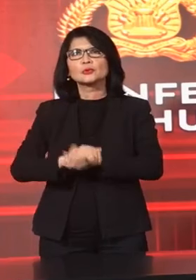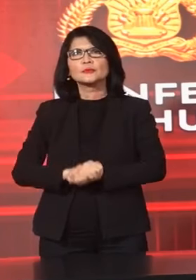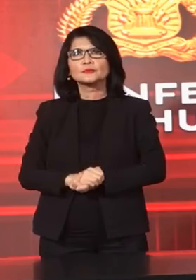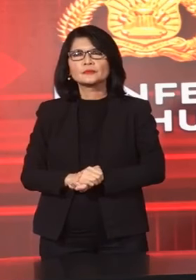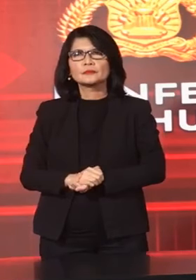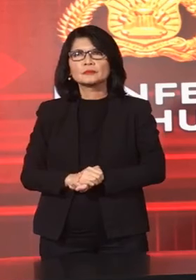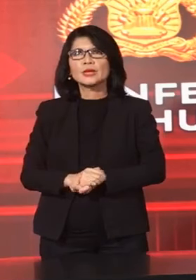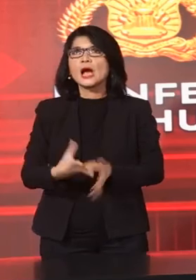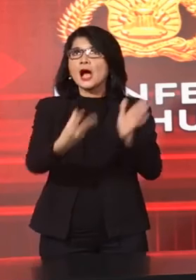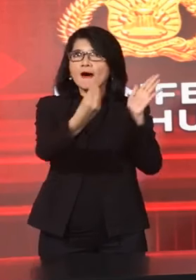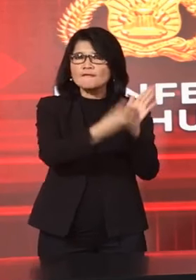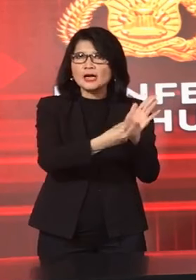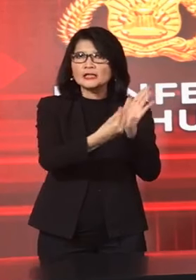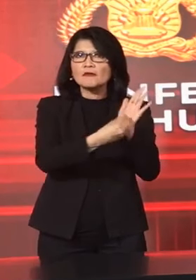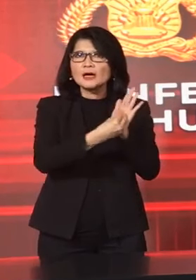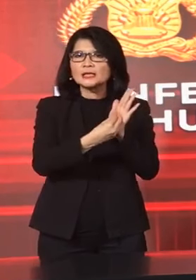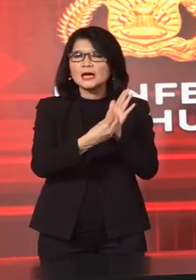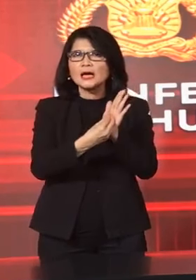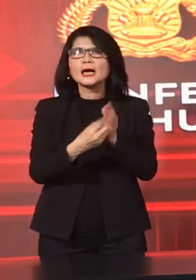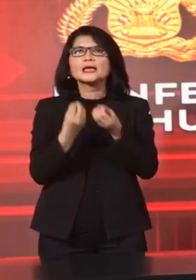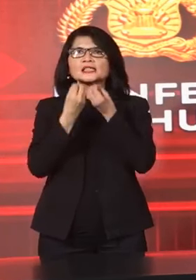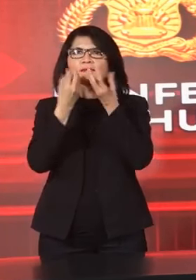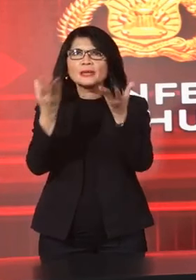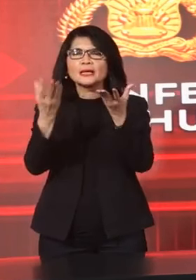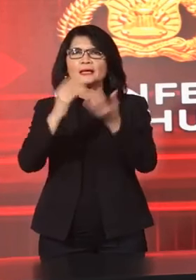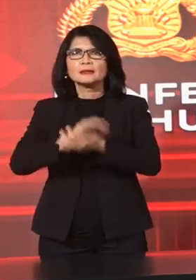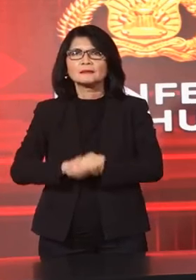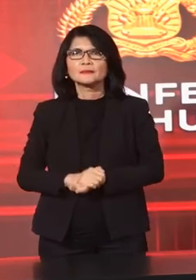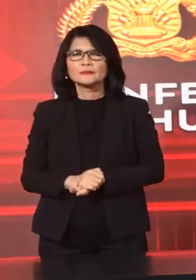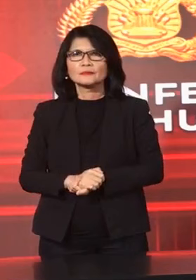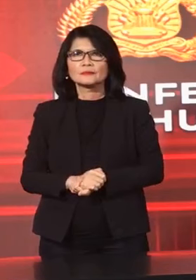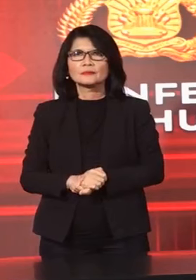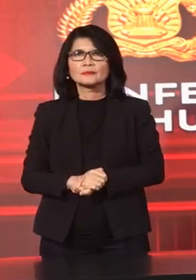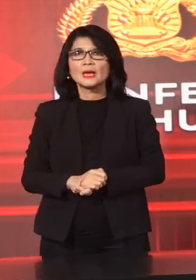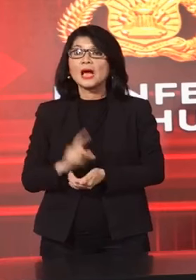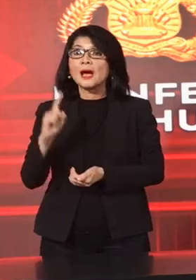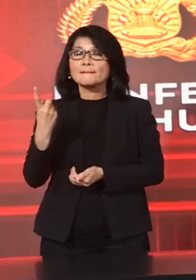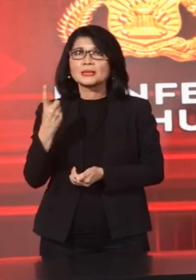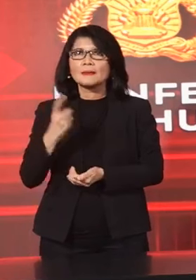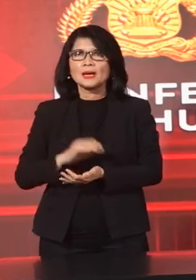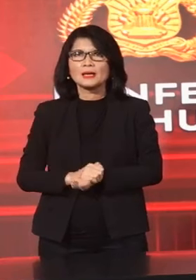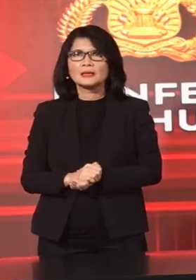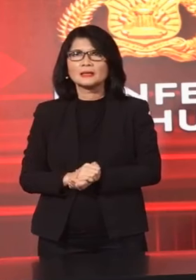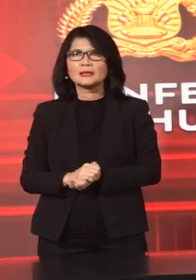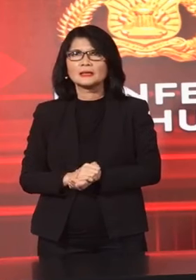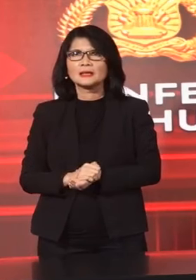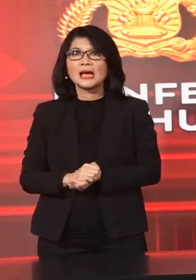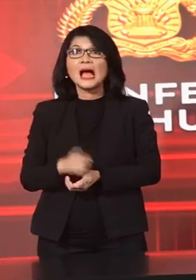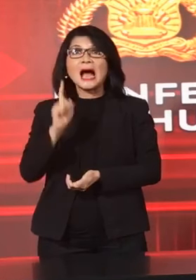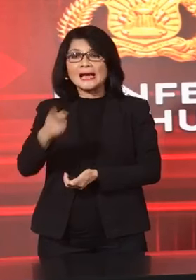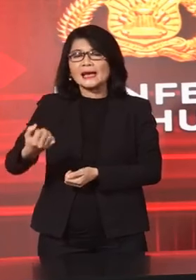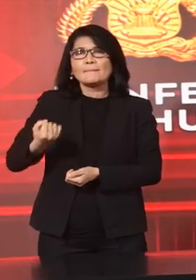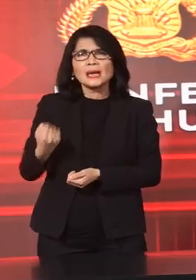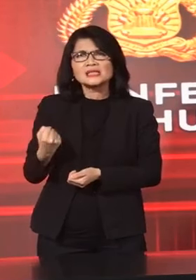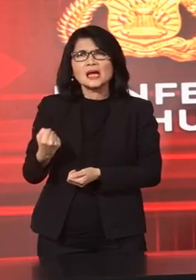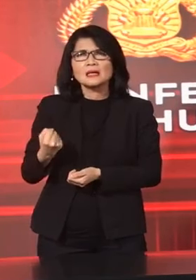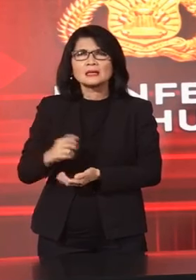Fakta Fakta Yang Disampaikan Adalah Sebagai Berikut Yang Pertama Keberadaan Pasar